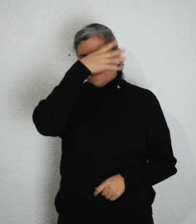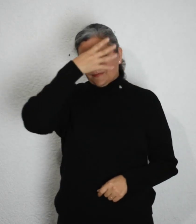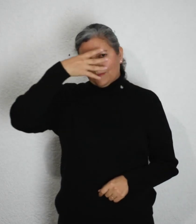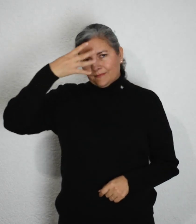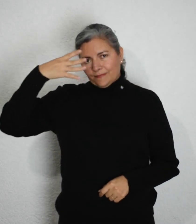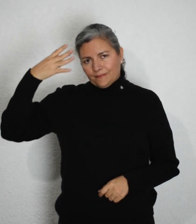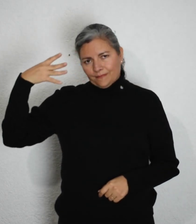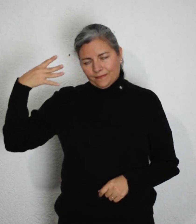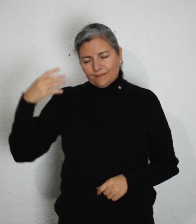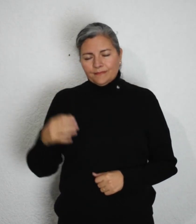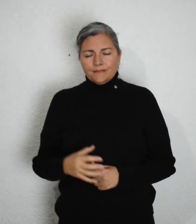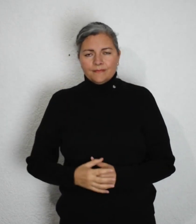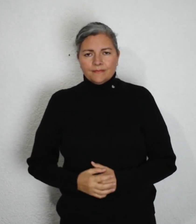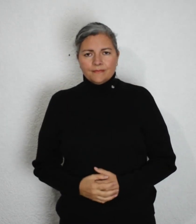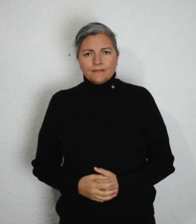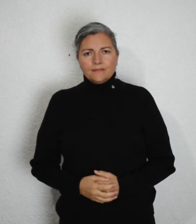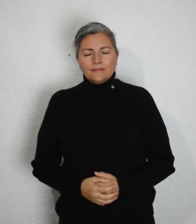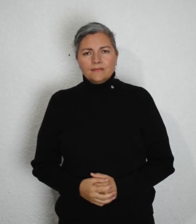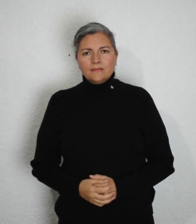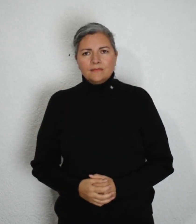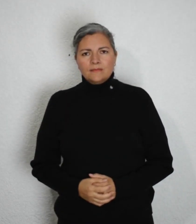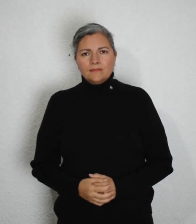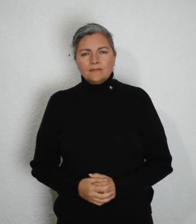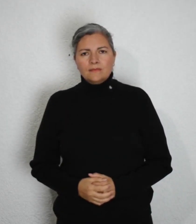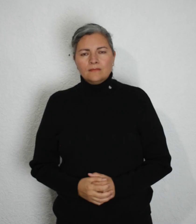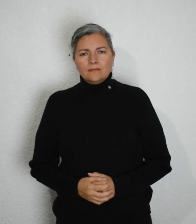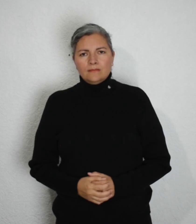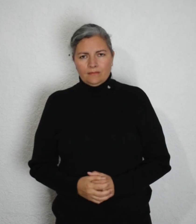ine, comprobante de domicilio,